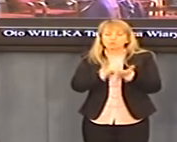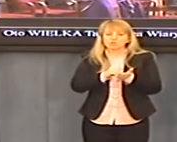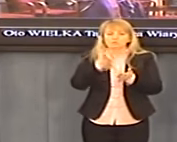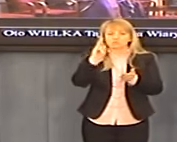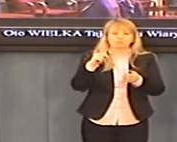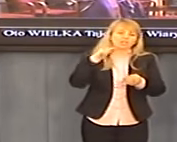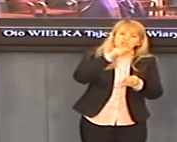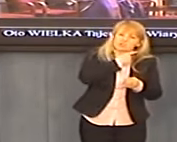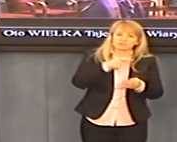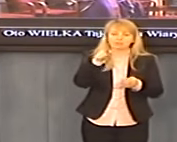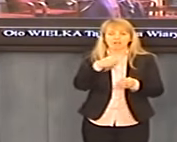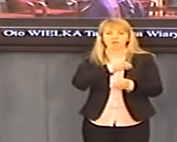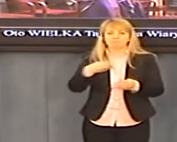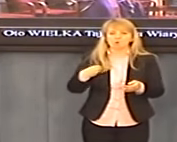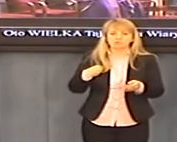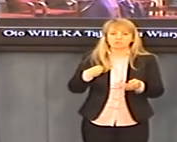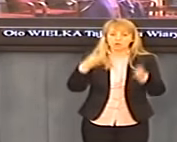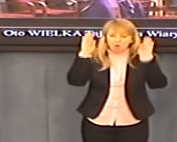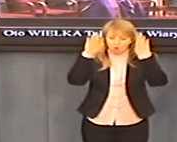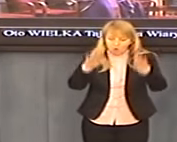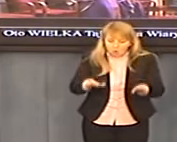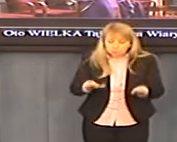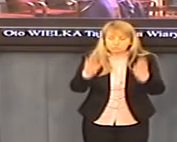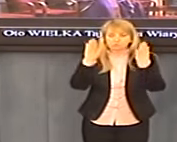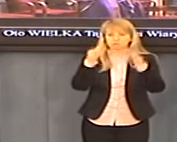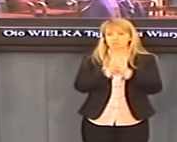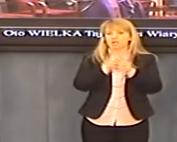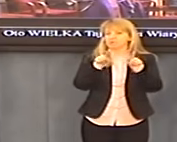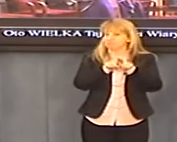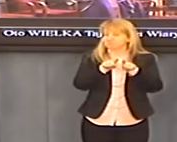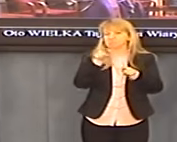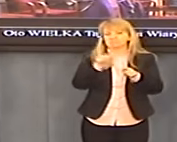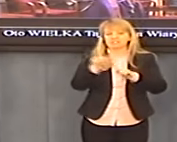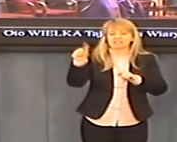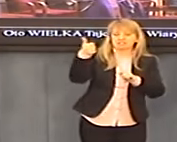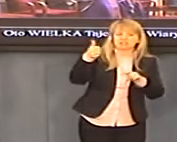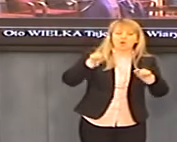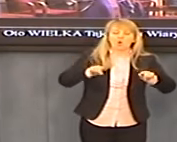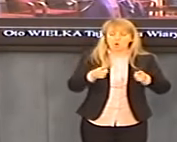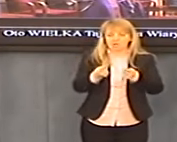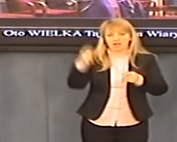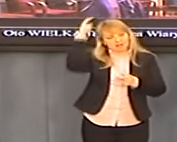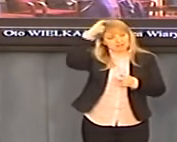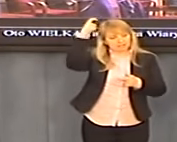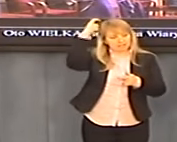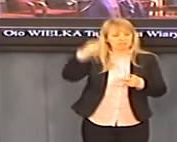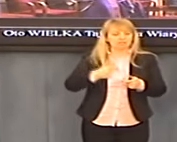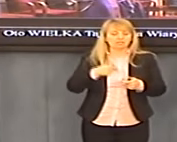temu szefowi jednej z organizacji religijnych. Ja przeczytam tę depeszę.